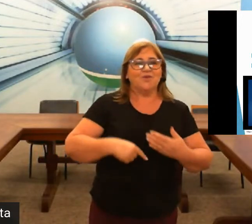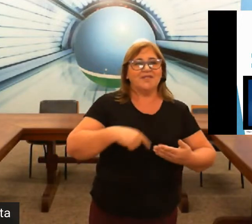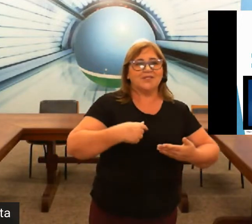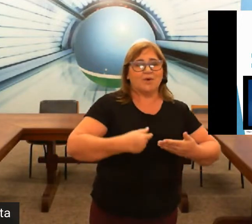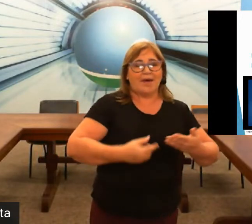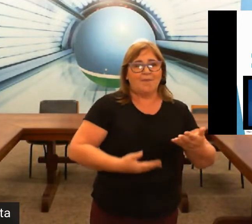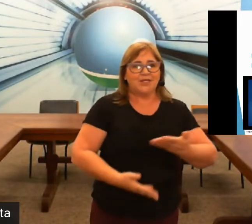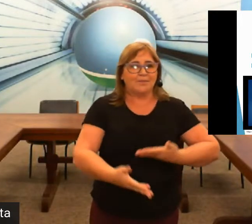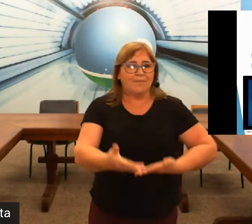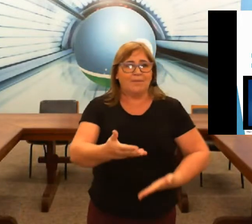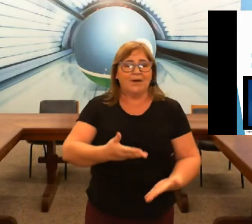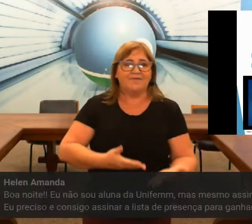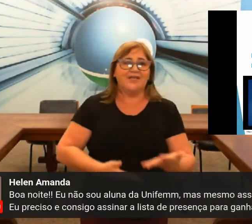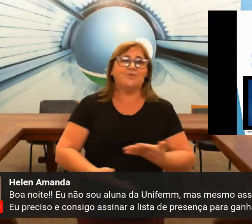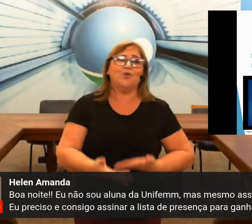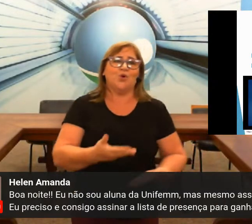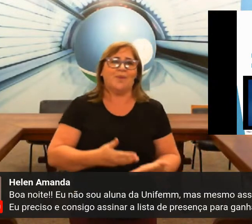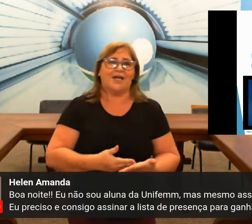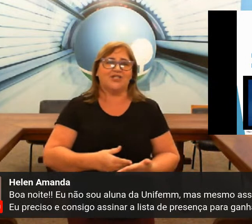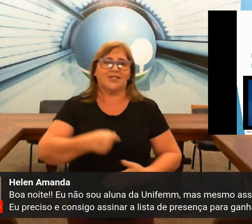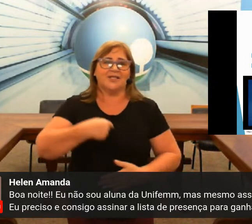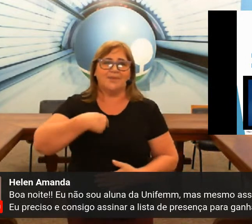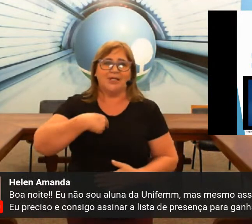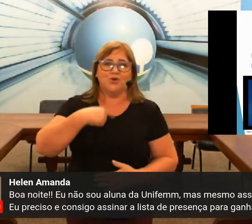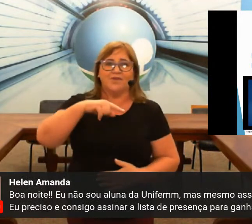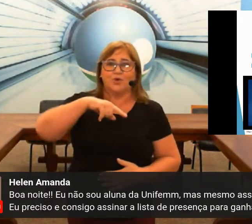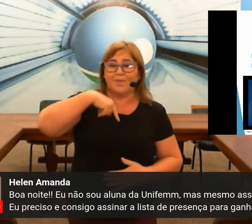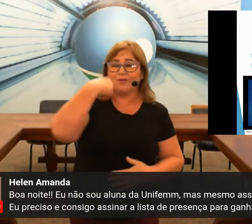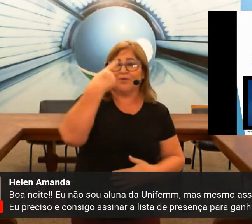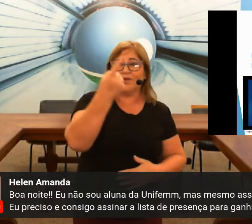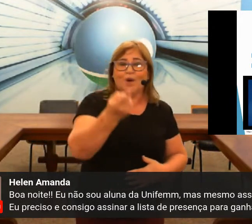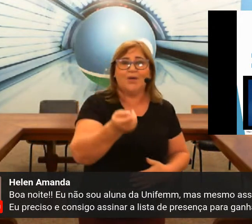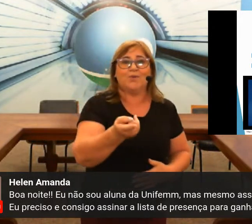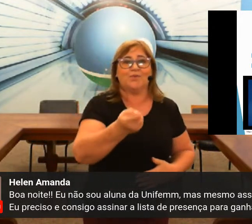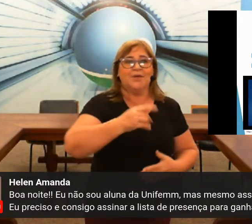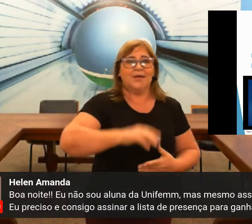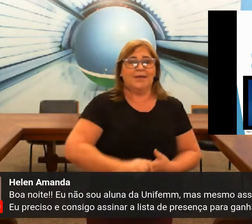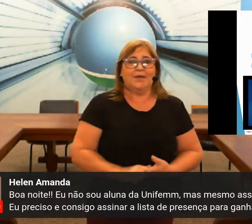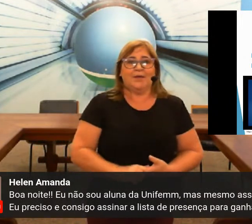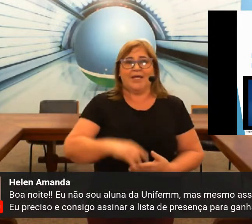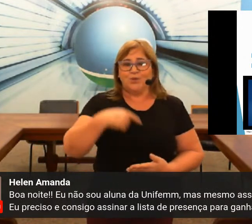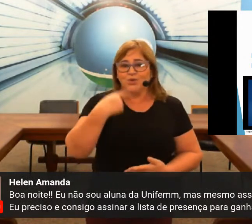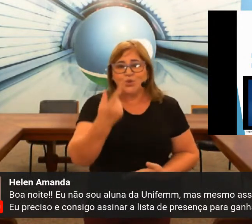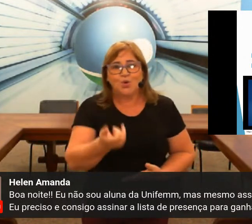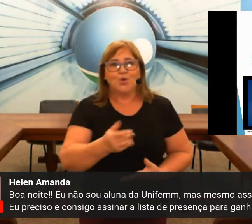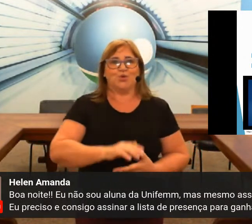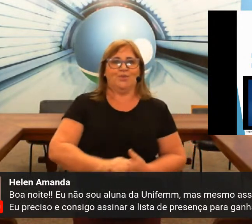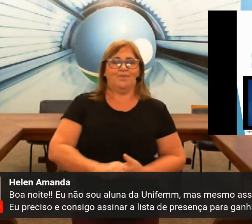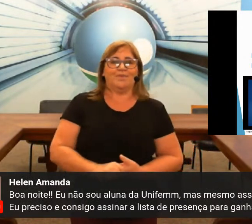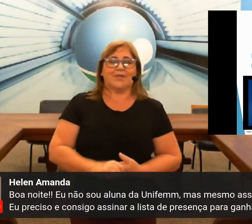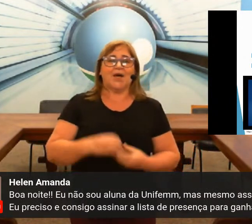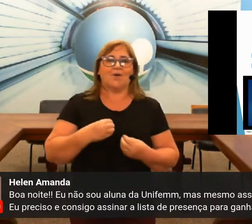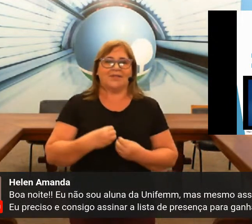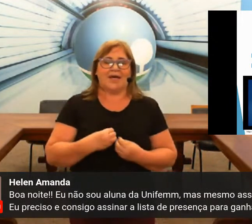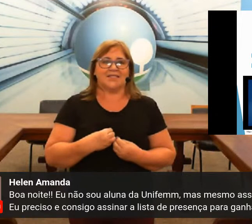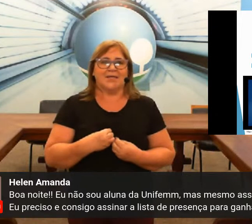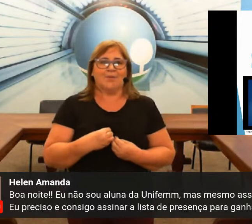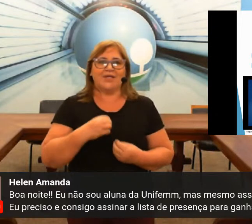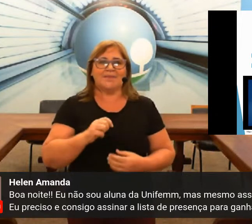dúvidas é uma via de mão dupla. Ela tira tanto a minha dúvida como a dúvida do aluno. Do surdo. O que que acontece? Por exemplo,